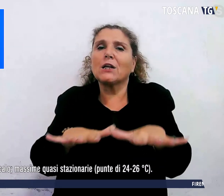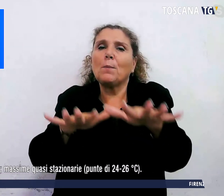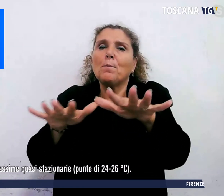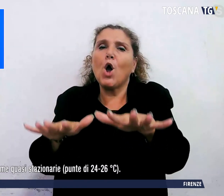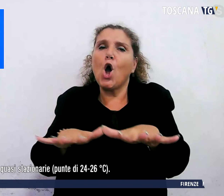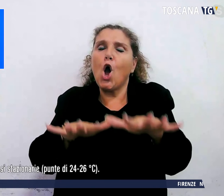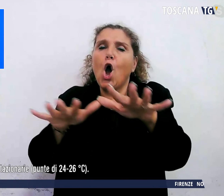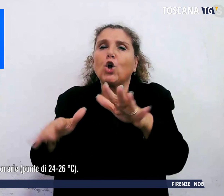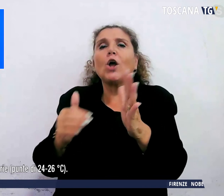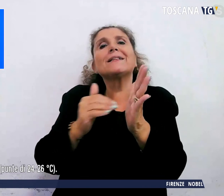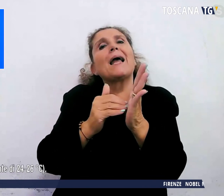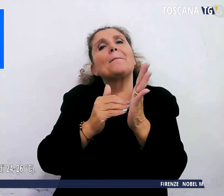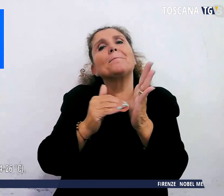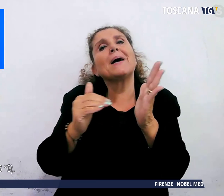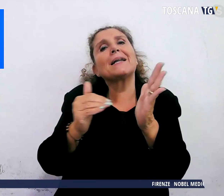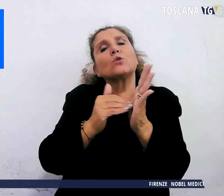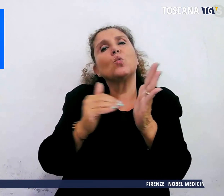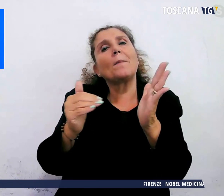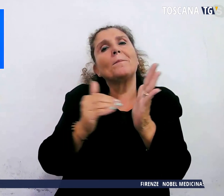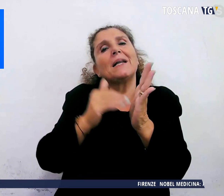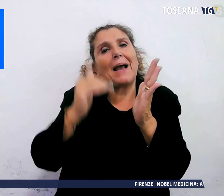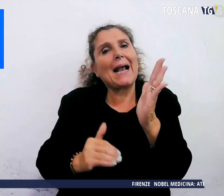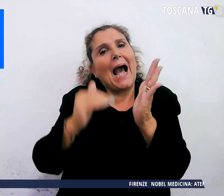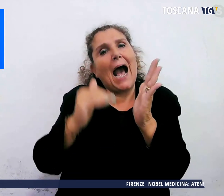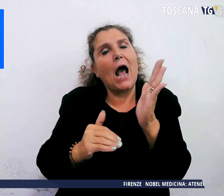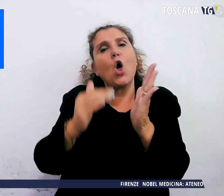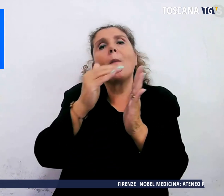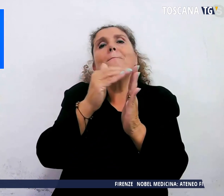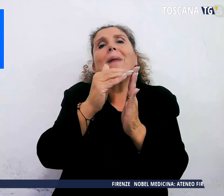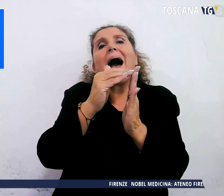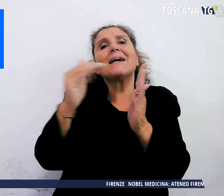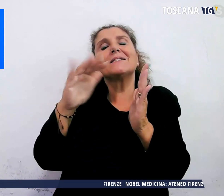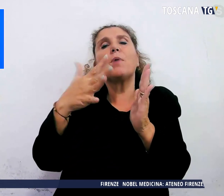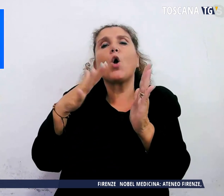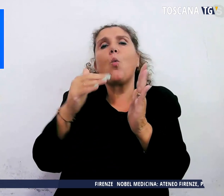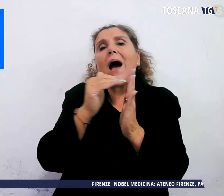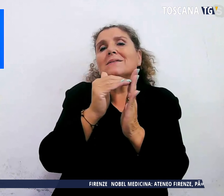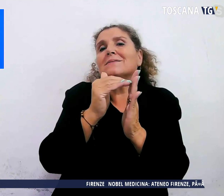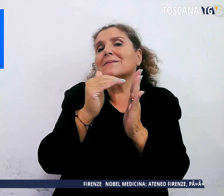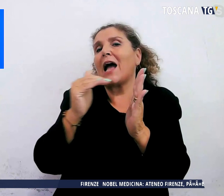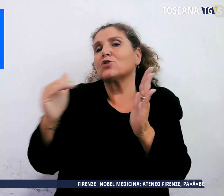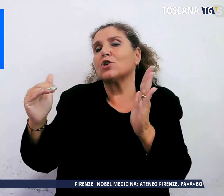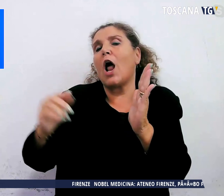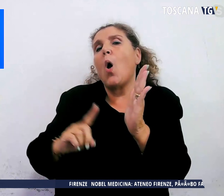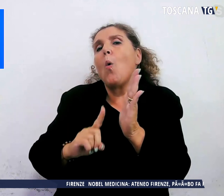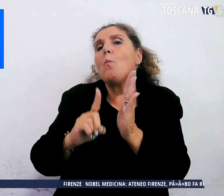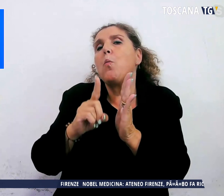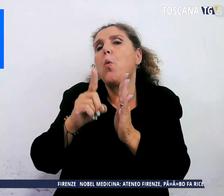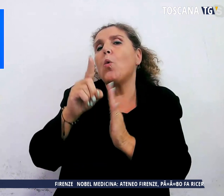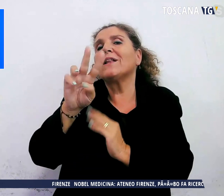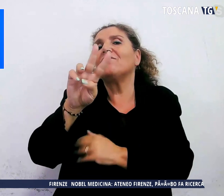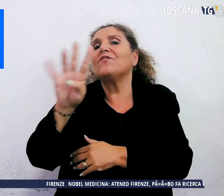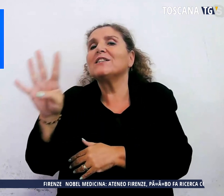minime in calo e massime quasi stazionarie con punte di 24 e anche